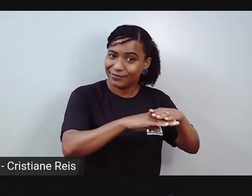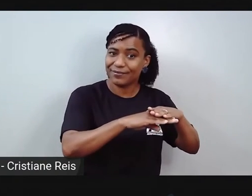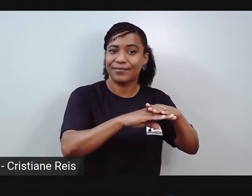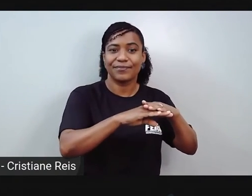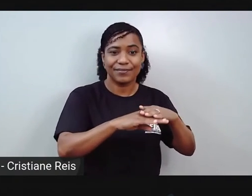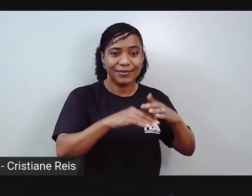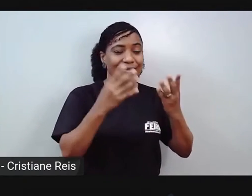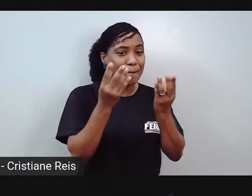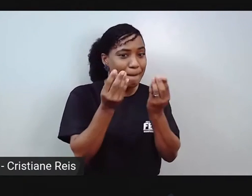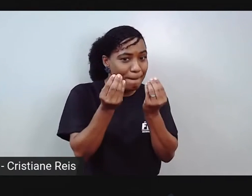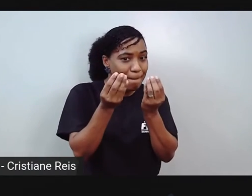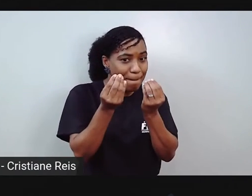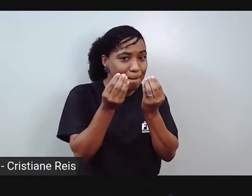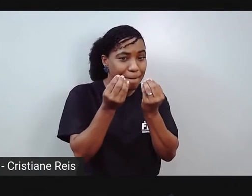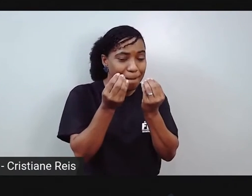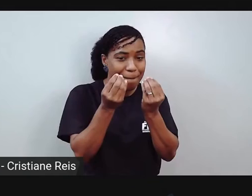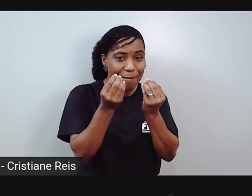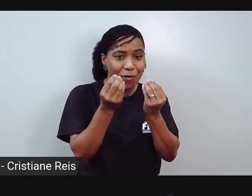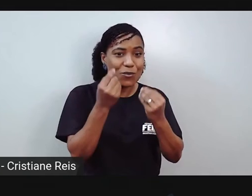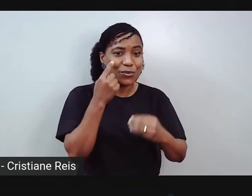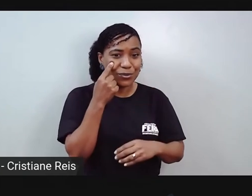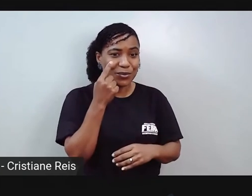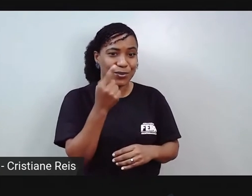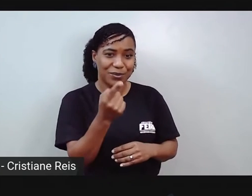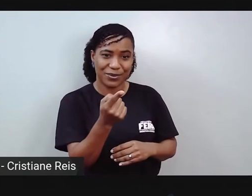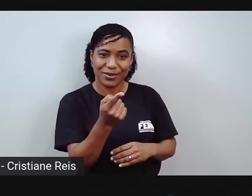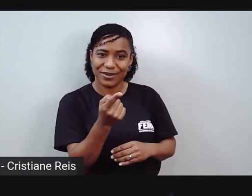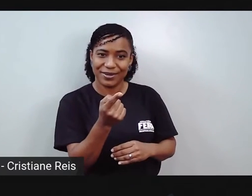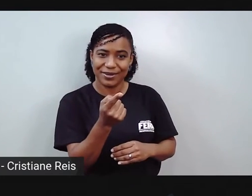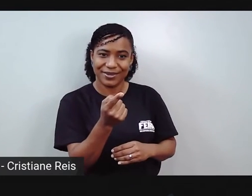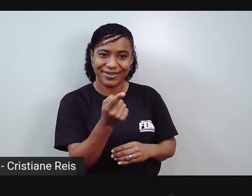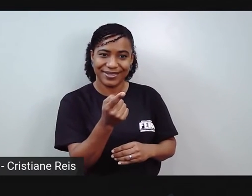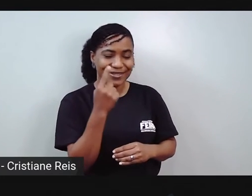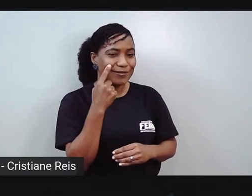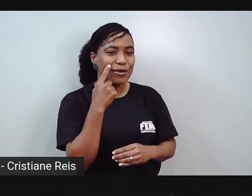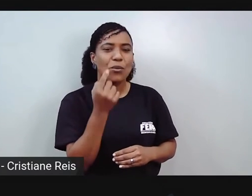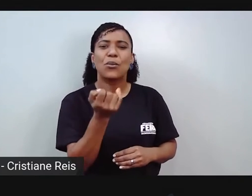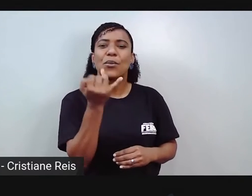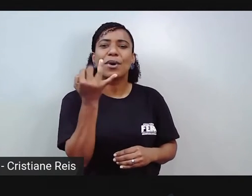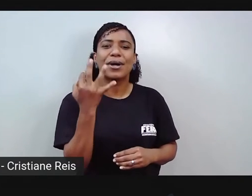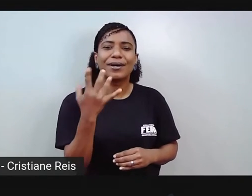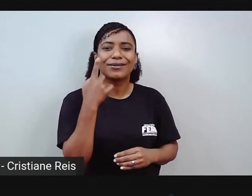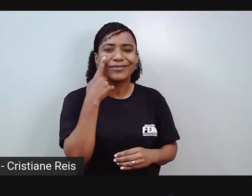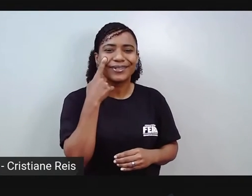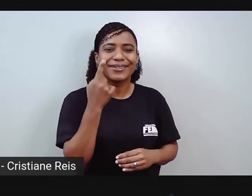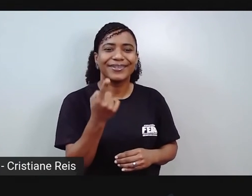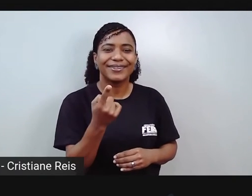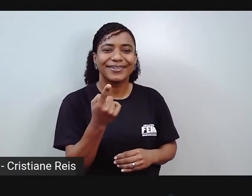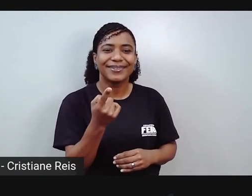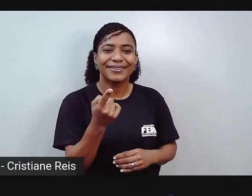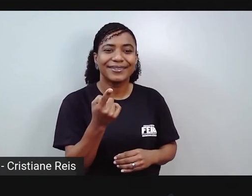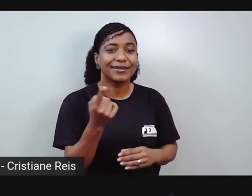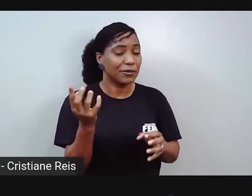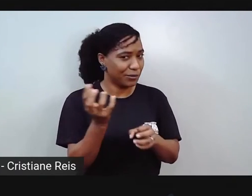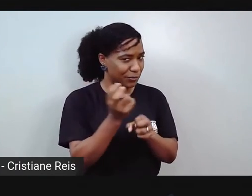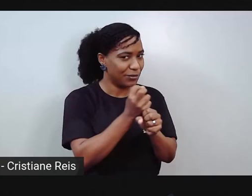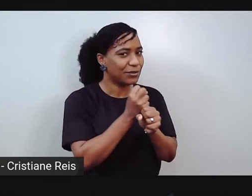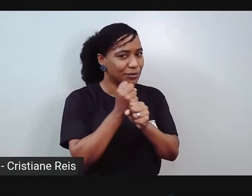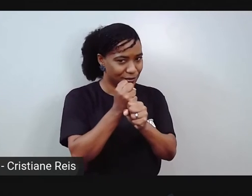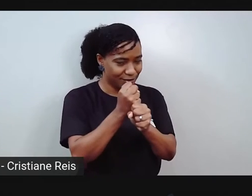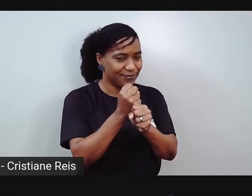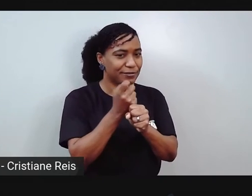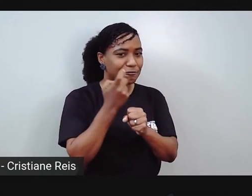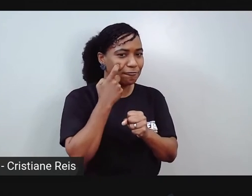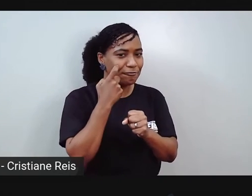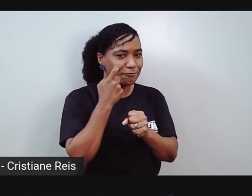tiverem uma quantidade, assim, deixa eu ver quantos que eu tenho aqui. É bom contar, né, meninada, para a